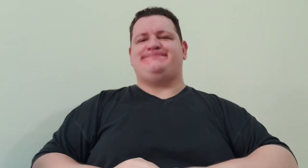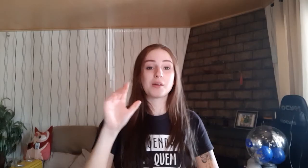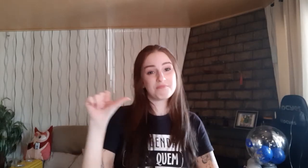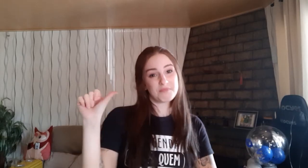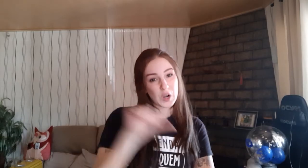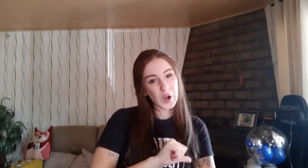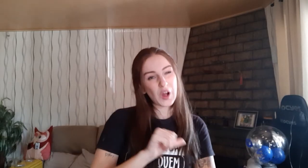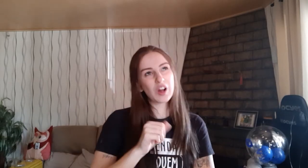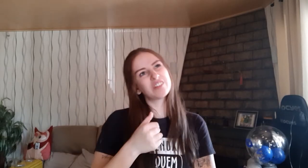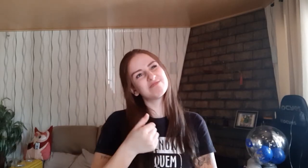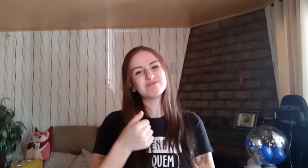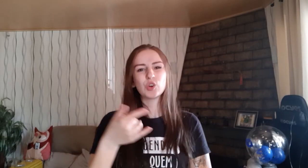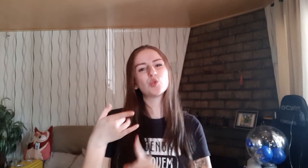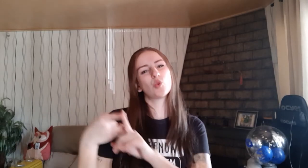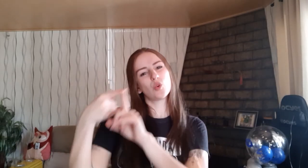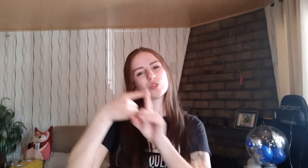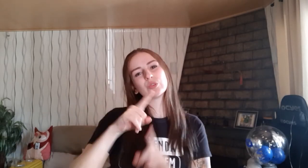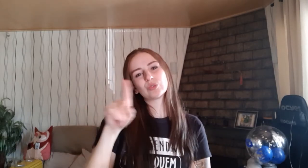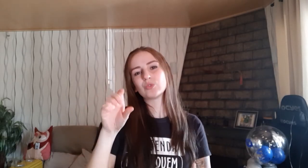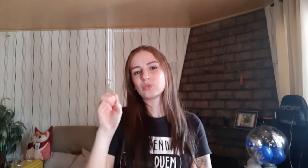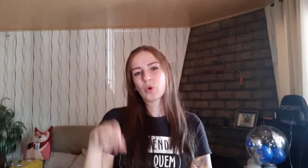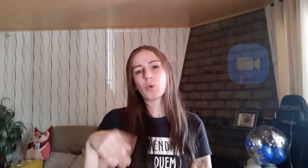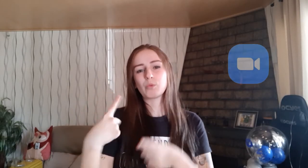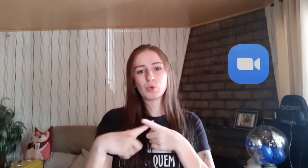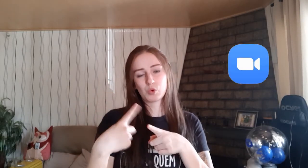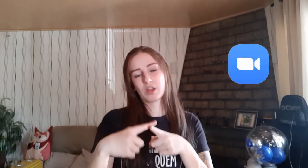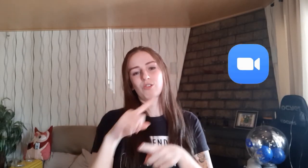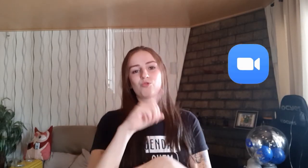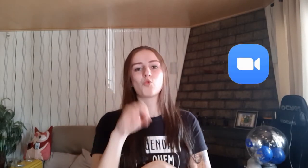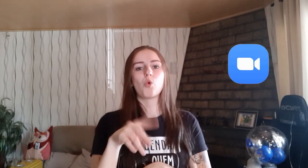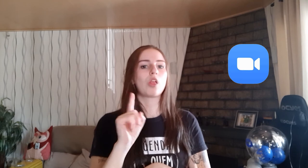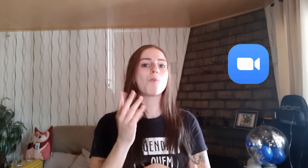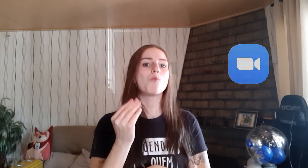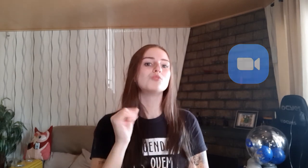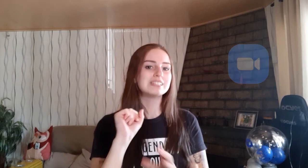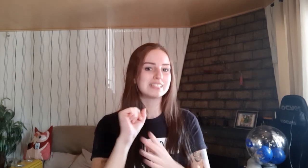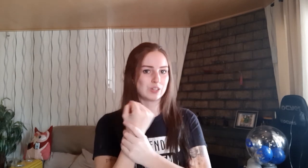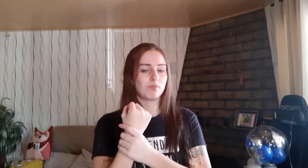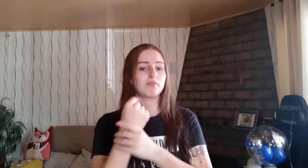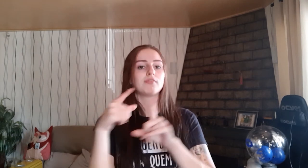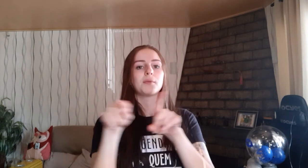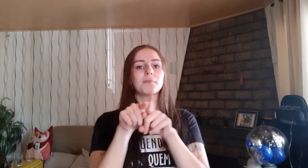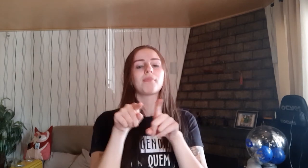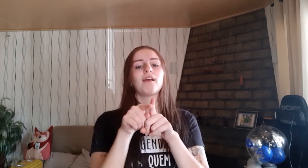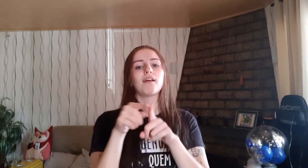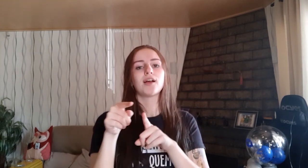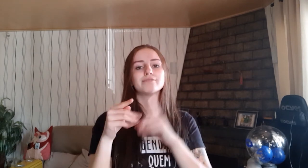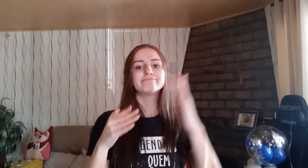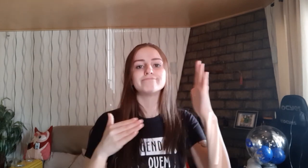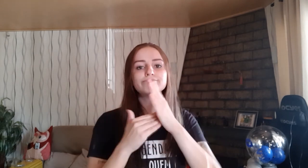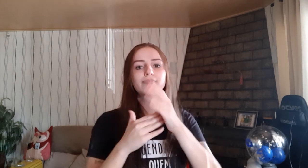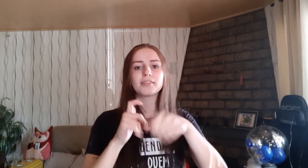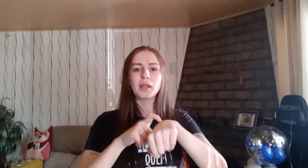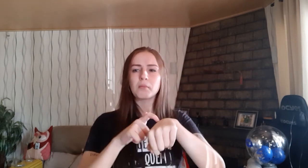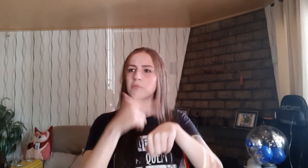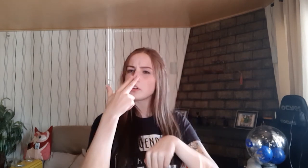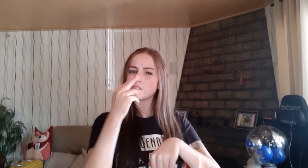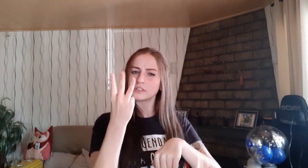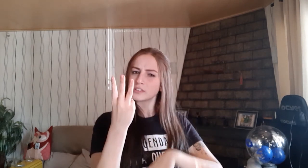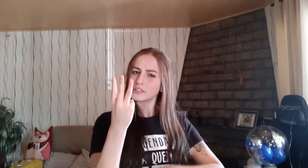Tainá o Zoom é o pior para mim pela falta de segurança e também porque ele limita o tempo que são 30 minutos se eu não me engano